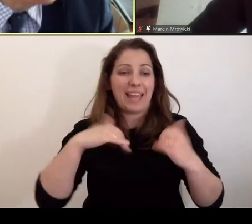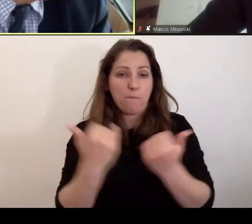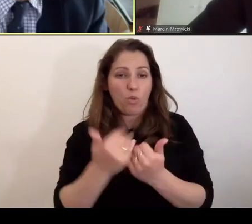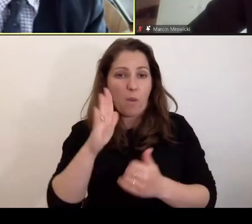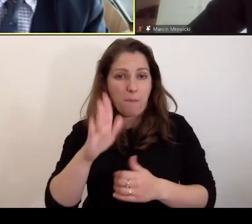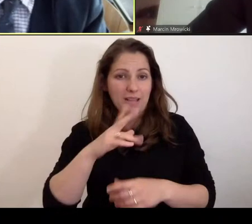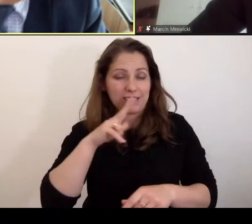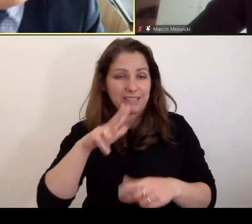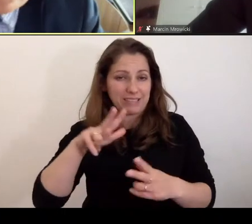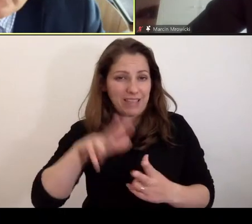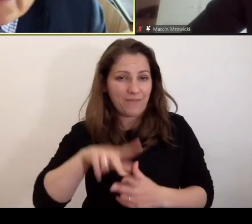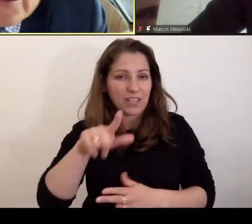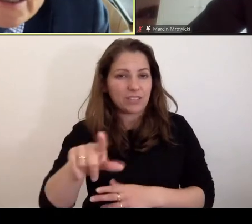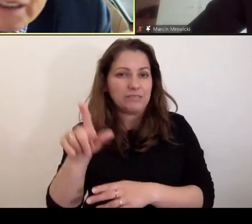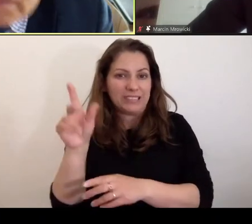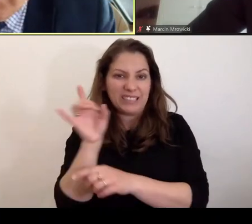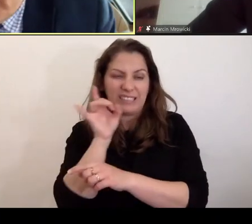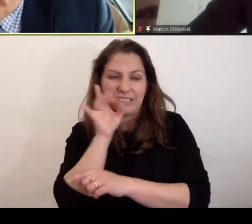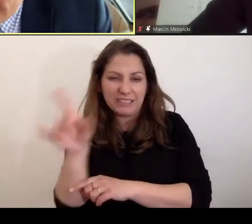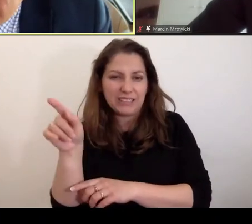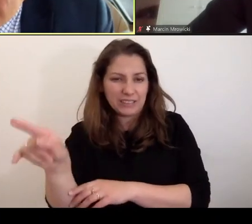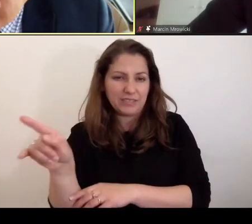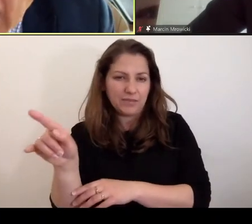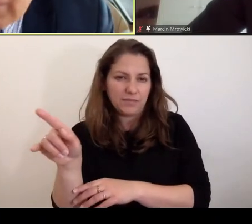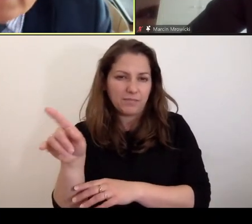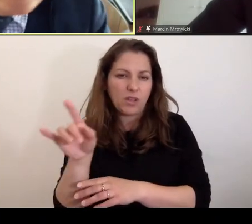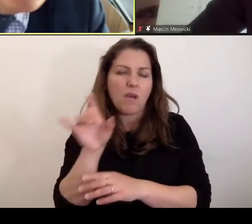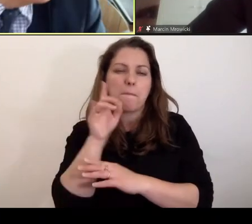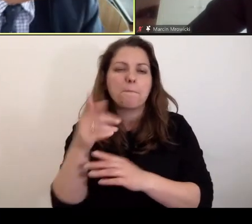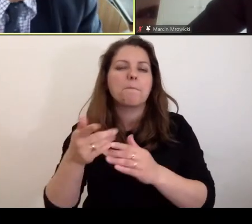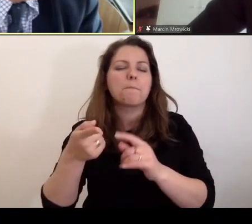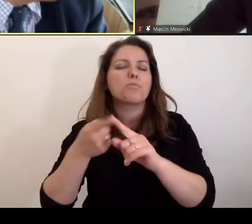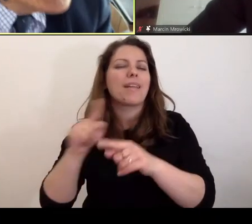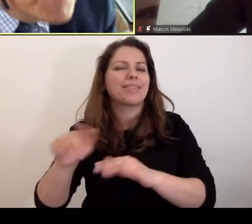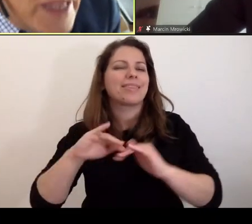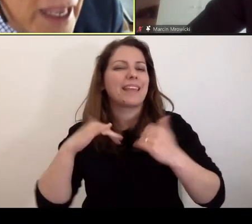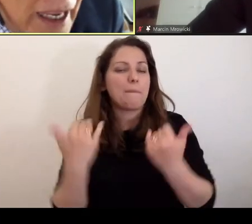zarzut stawiany przez oskarżyciela przed Trybunałem, tak?